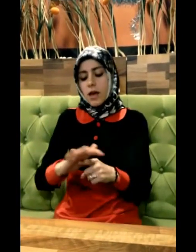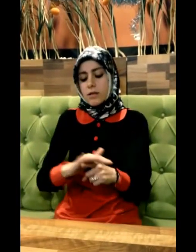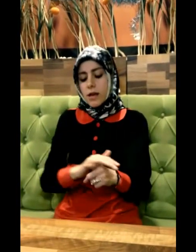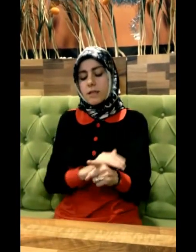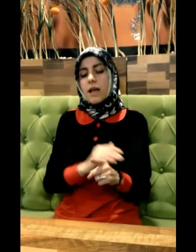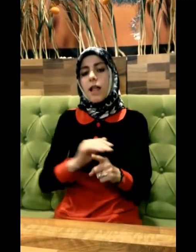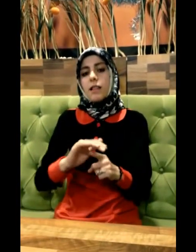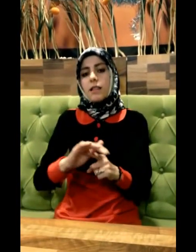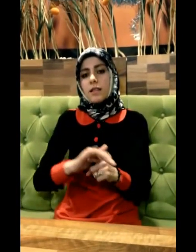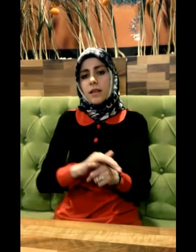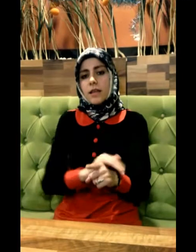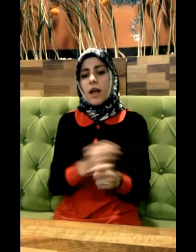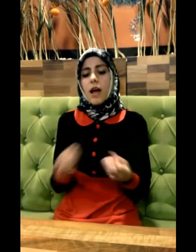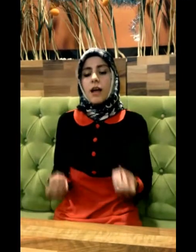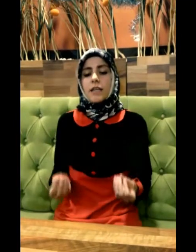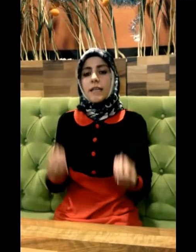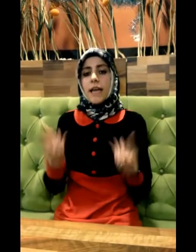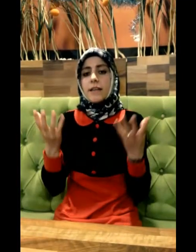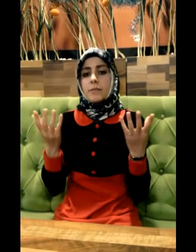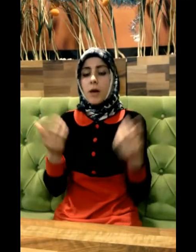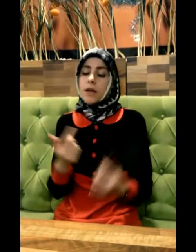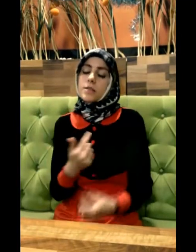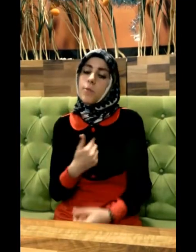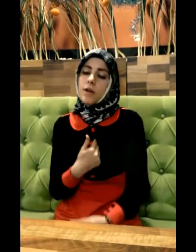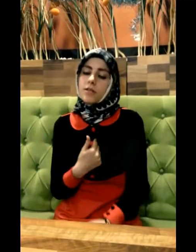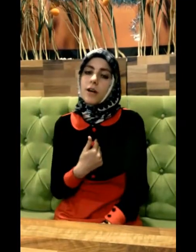teselliler yetmez bana.